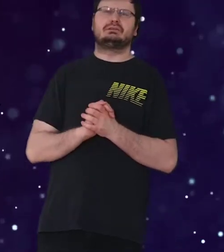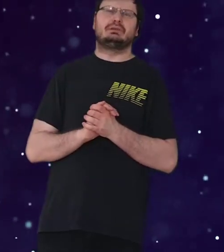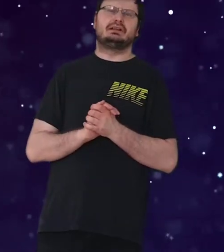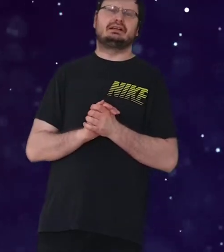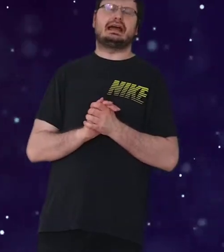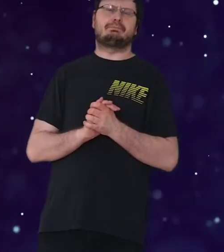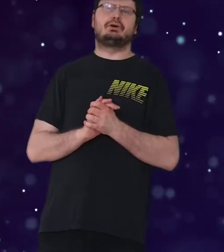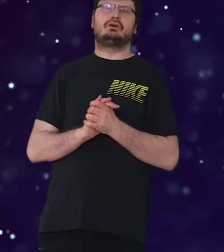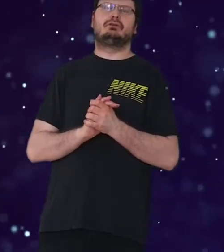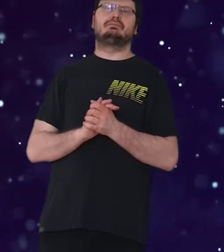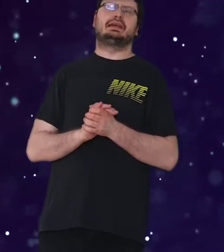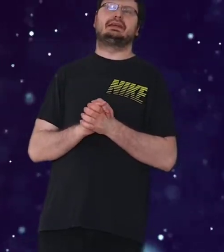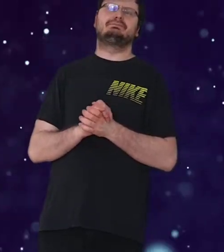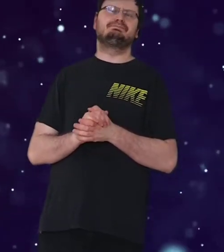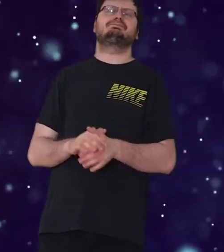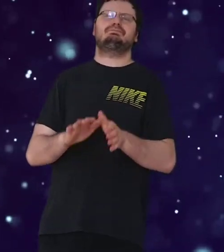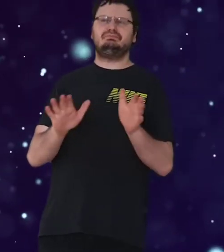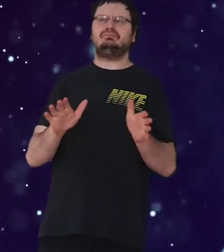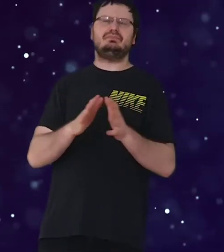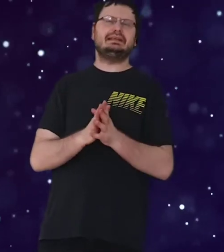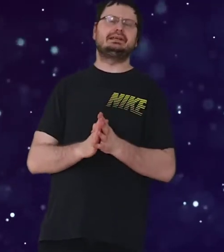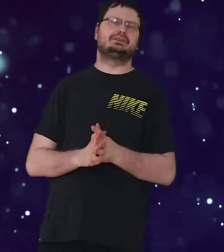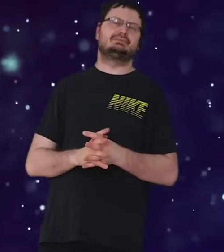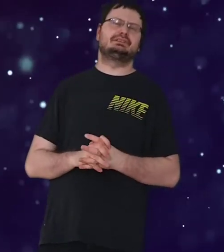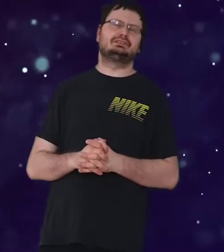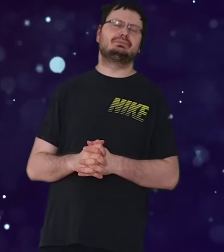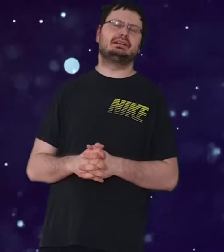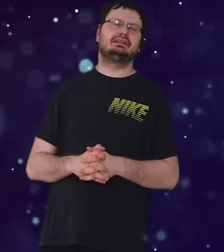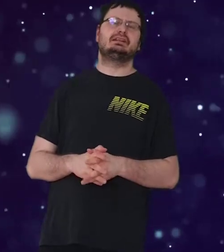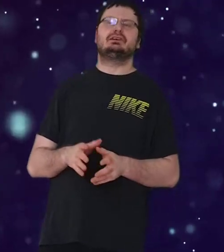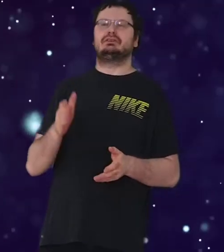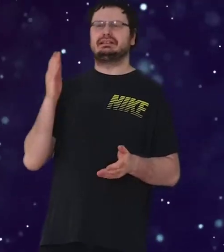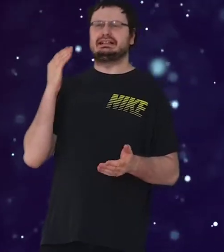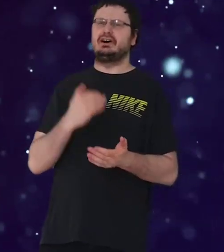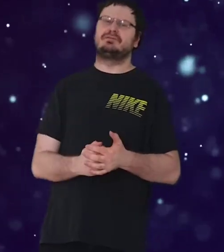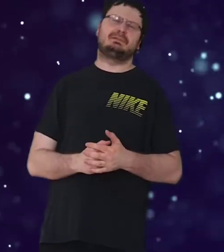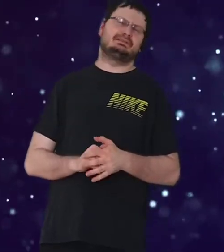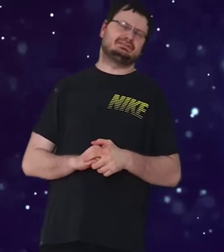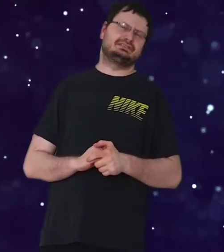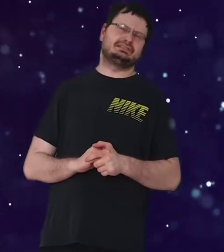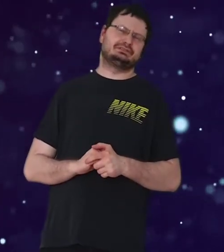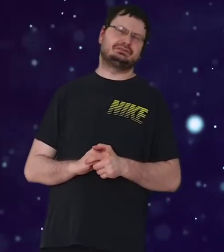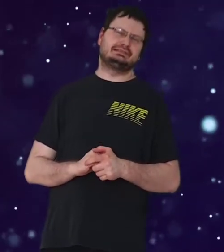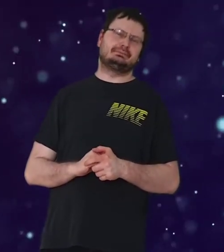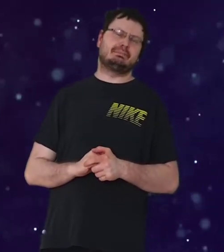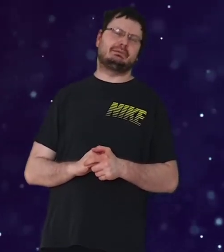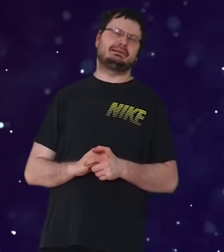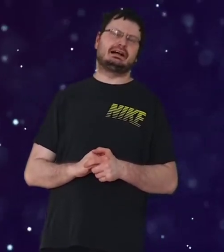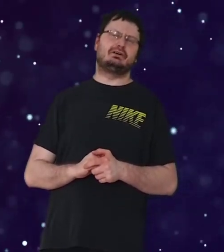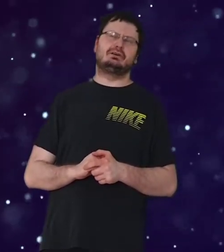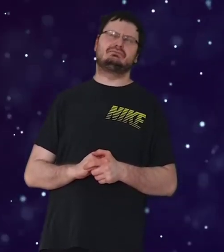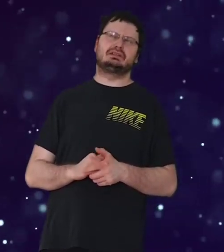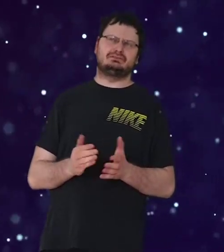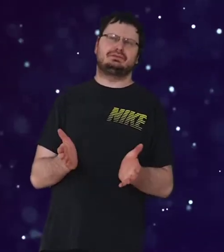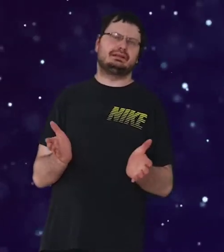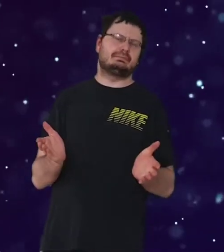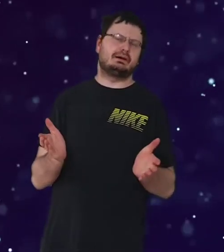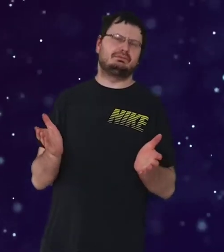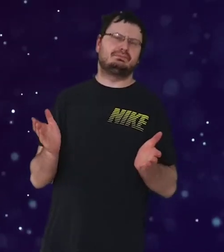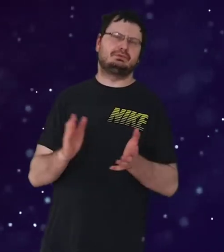Capcom, ne, ihr könnt damit nicht umgehen und dann kauft man sich natürlich von Netmarble für